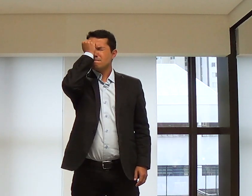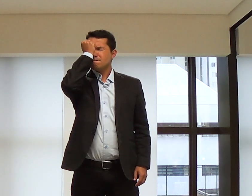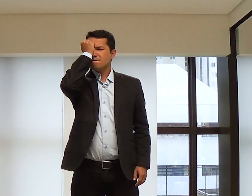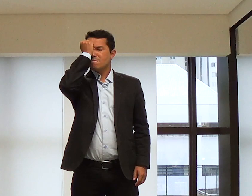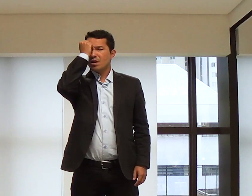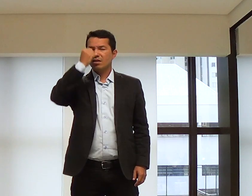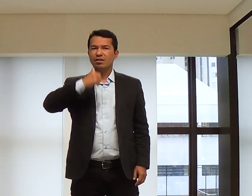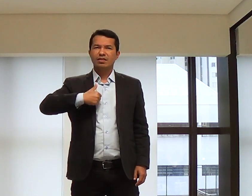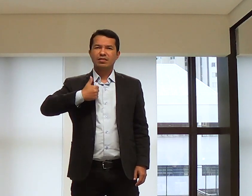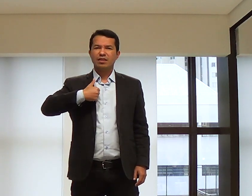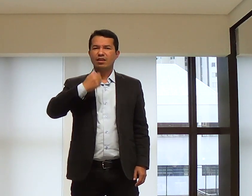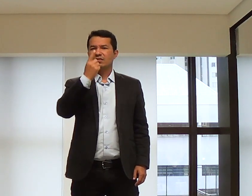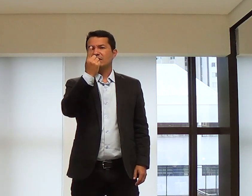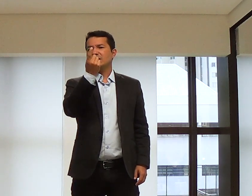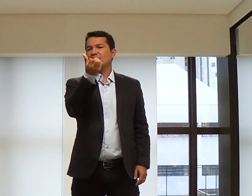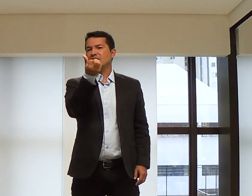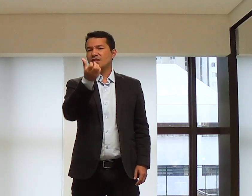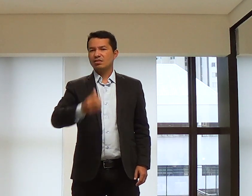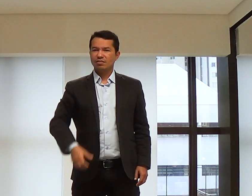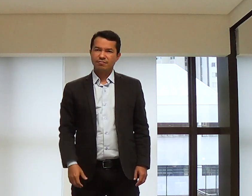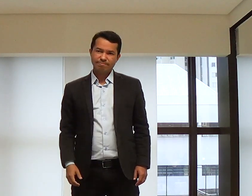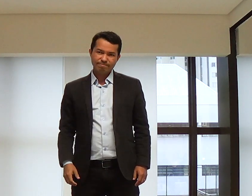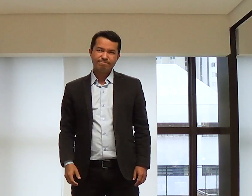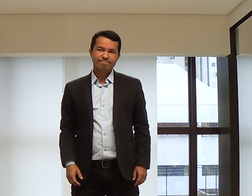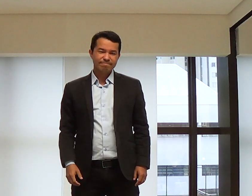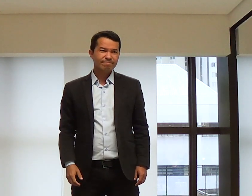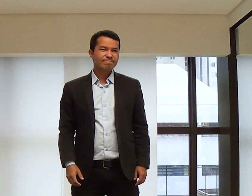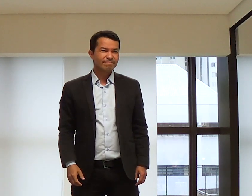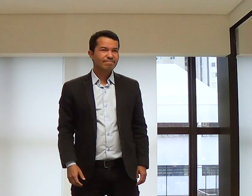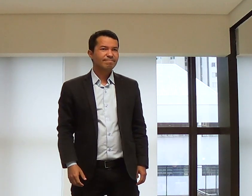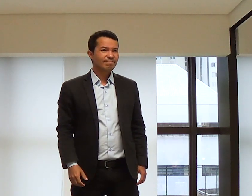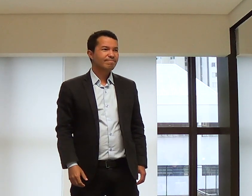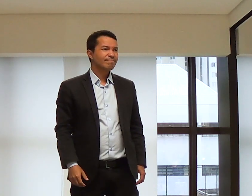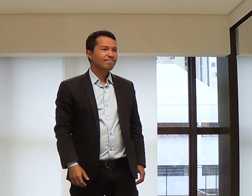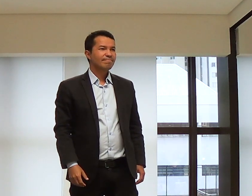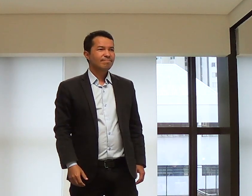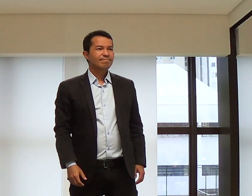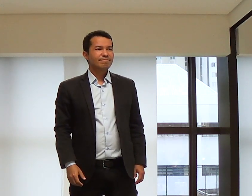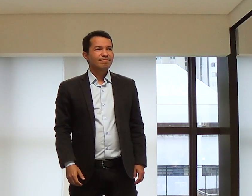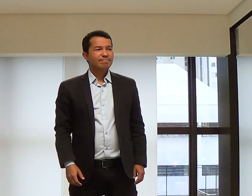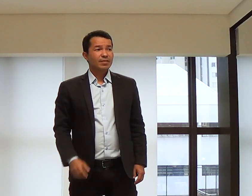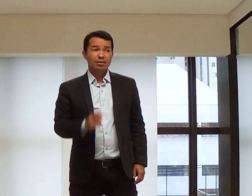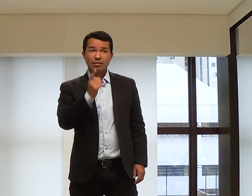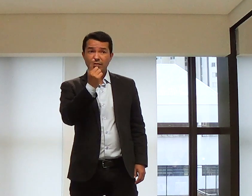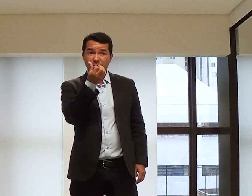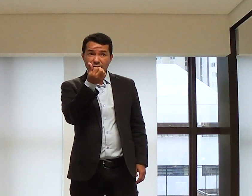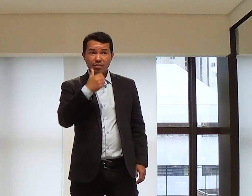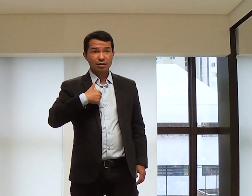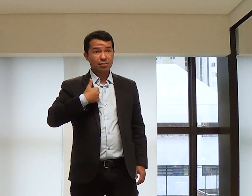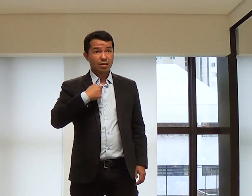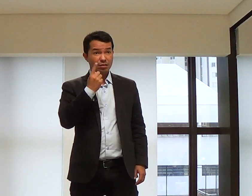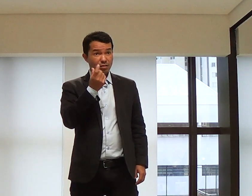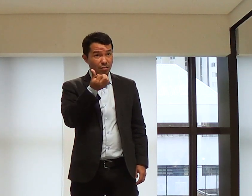Eu me arrependi, me converti, me arrependi aos 16 anos.